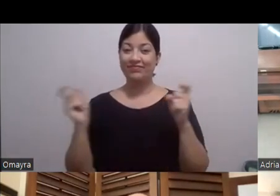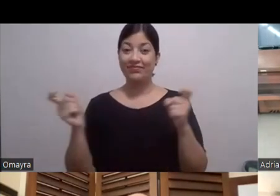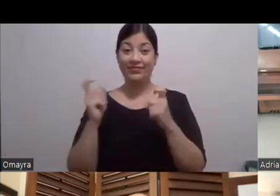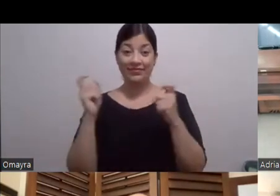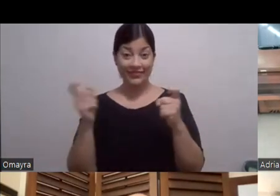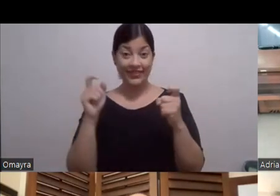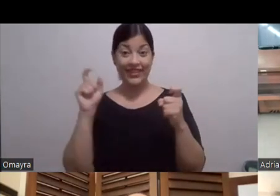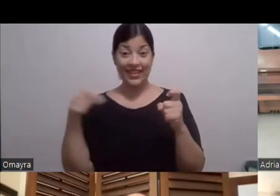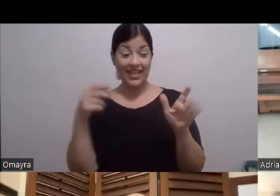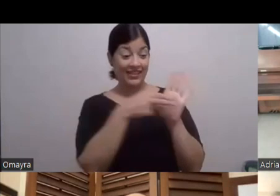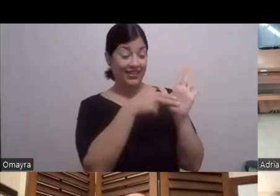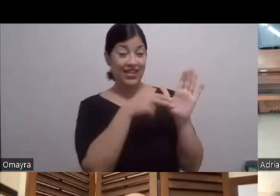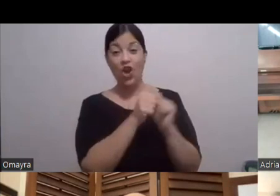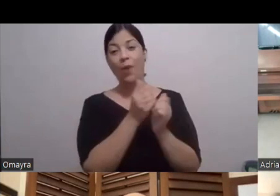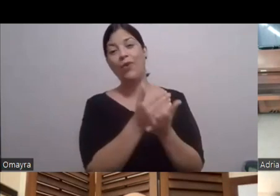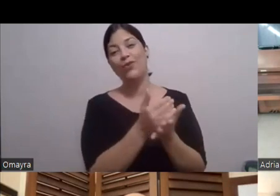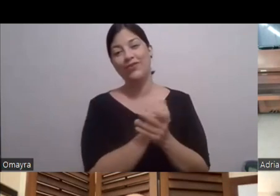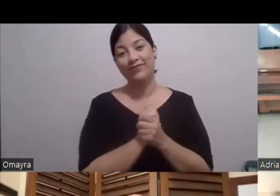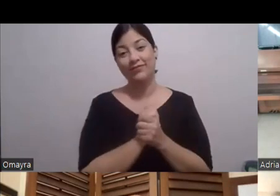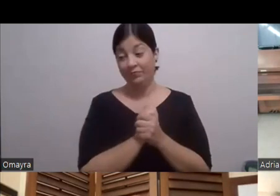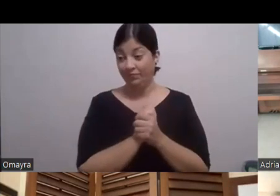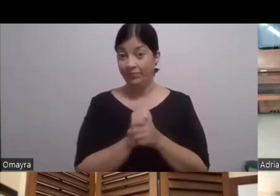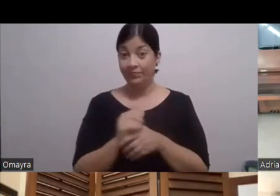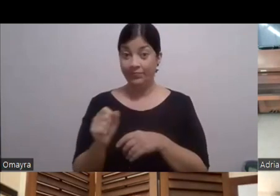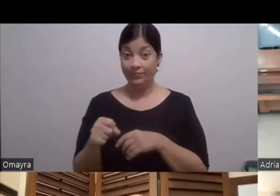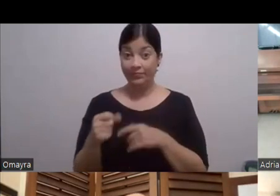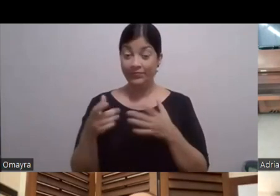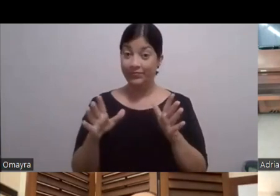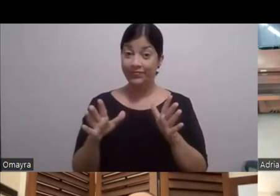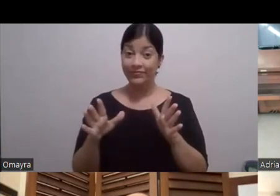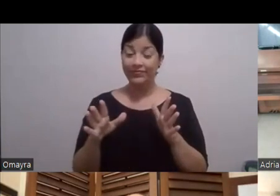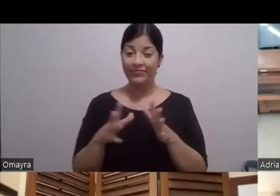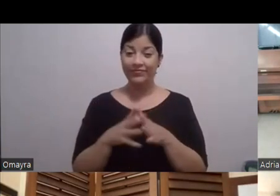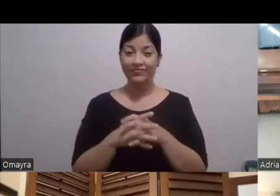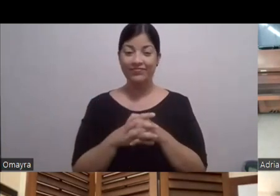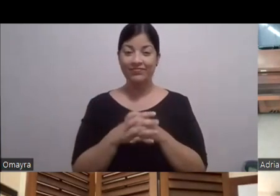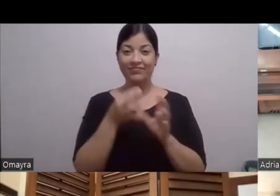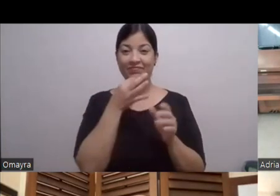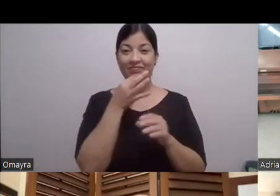bizcocho No, pero ya No lo voy a poner, lo voy a poner Por ahí va ¡Mírala! ¡Mírala!